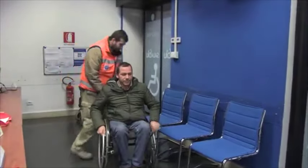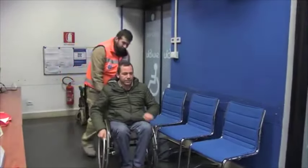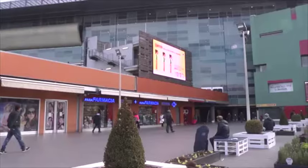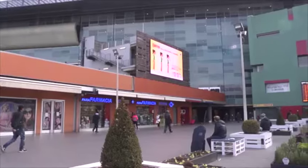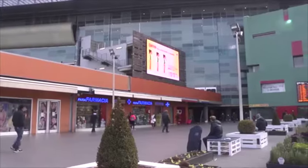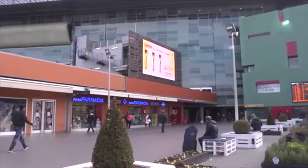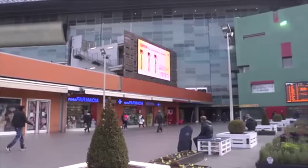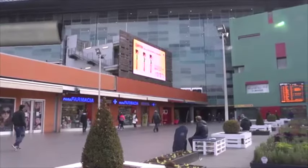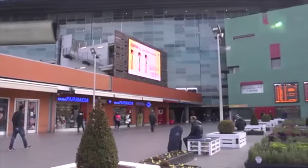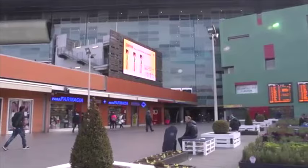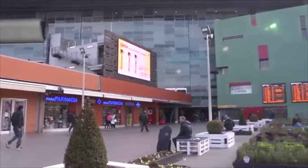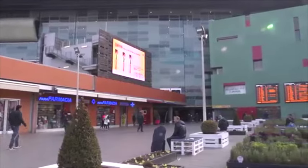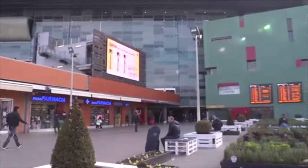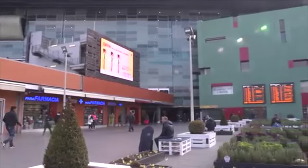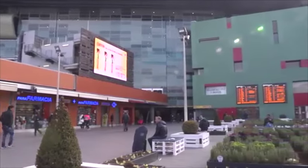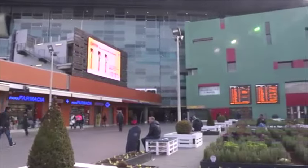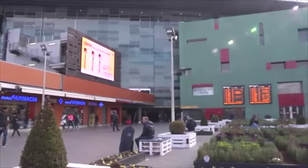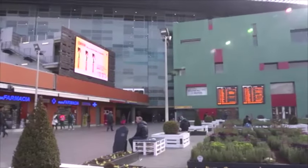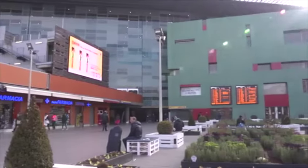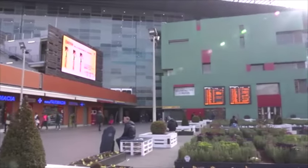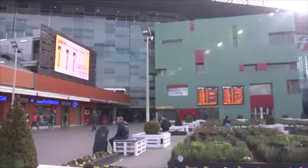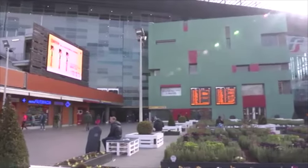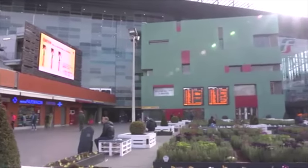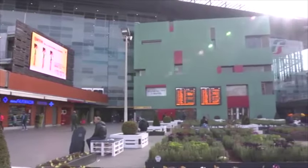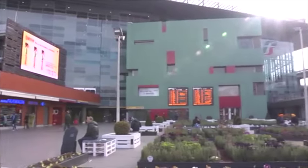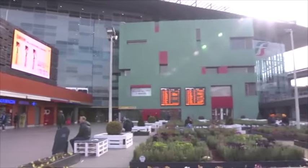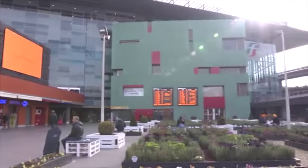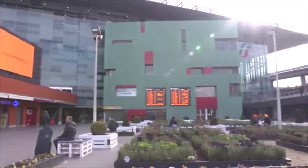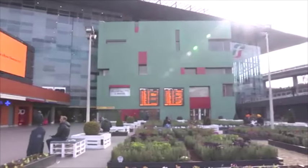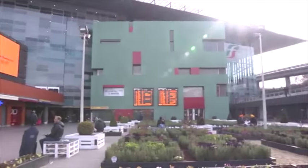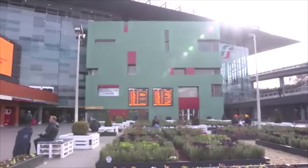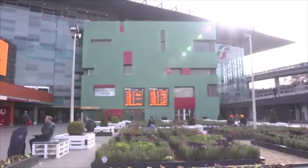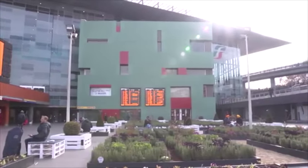mobilità, viaggiare da una parte all'altra dell'Italia è diventato più facile